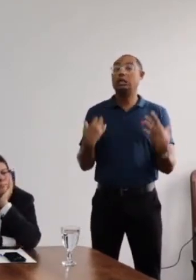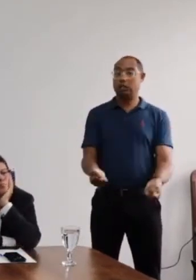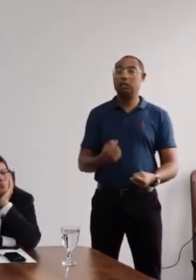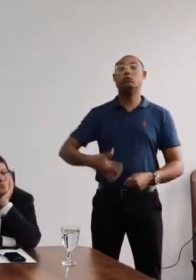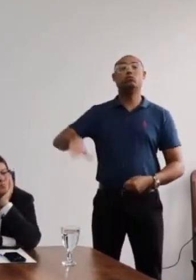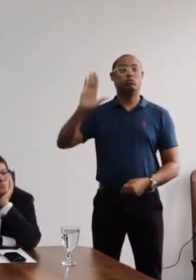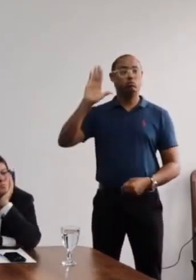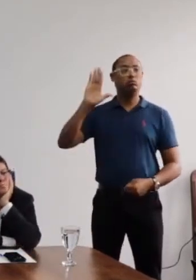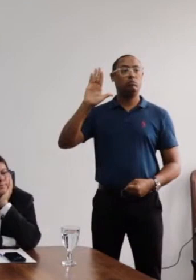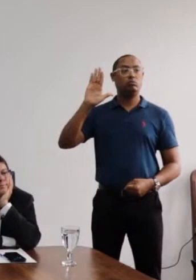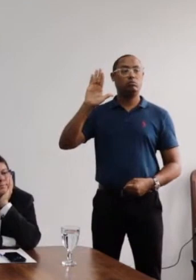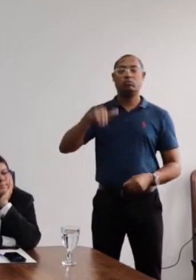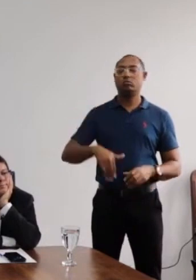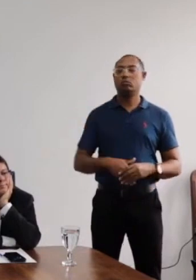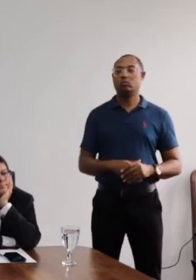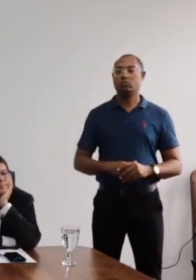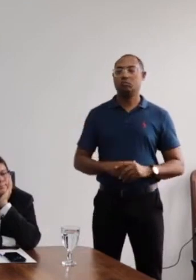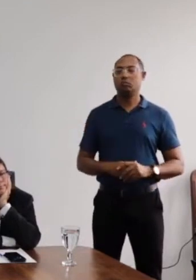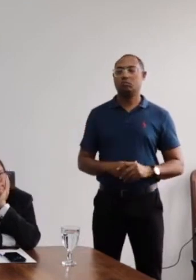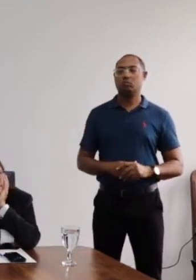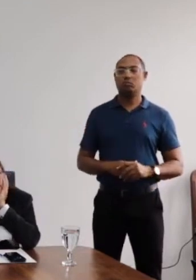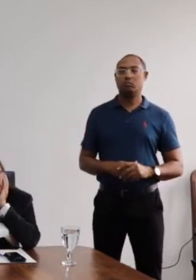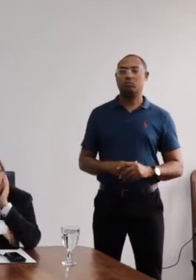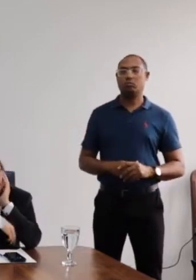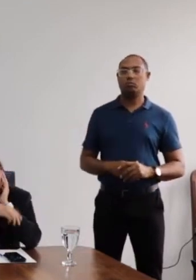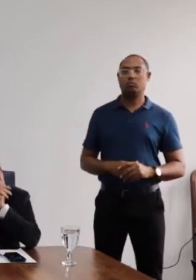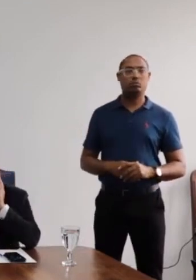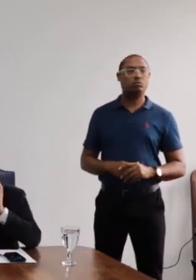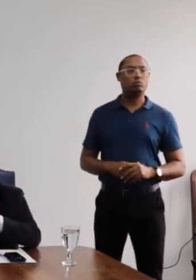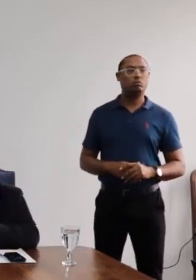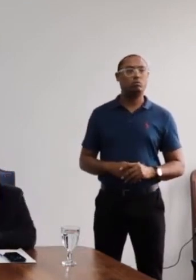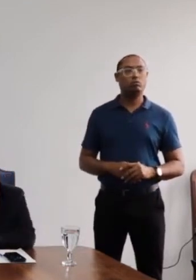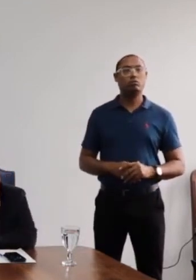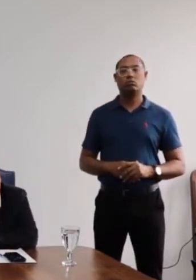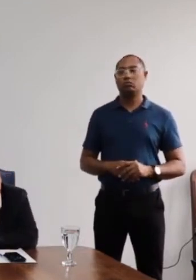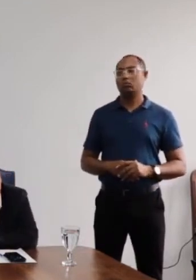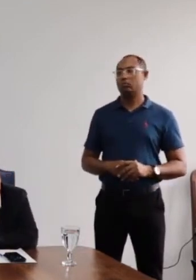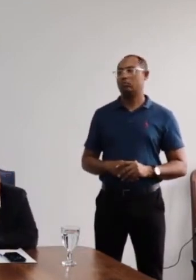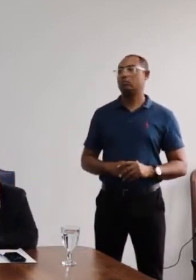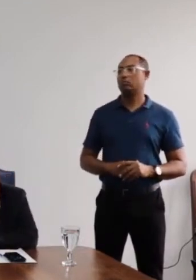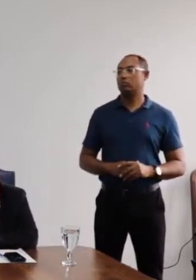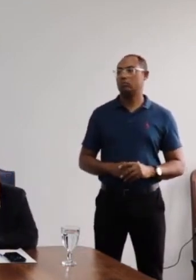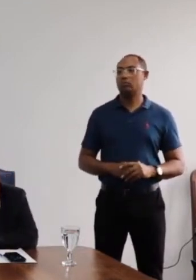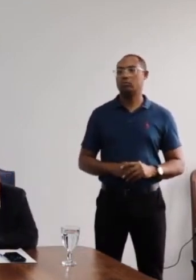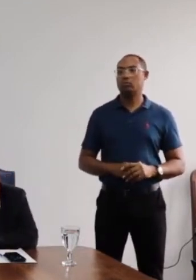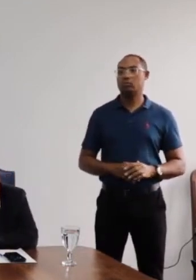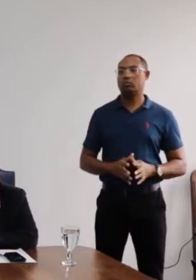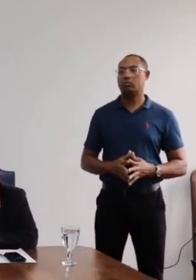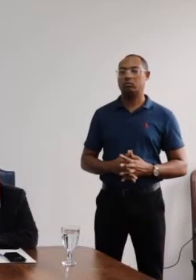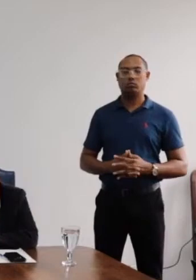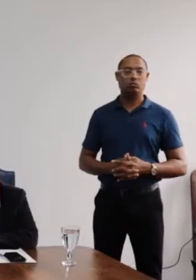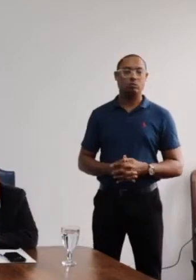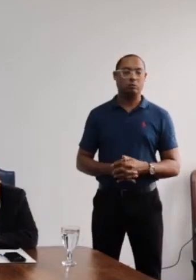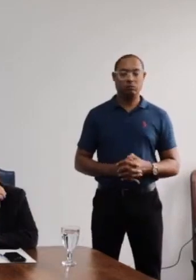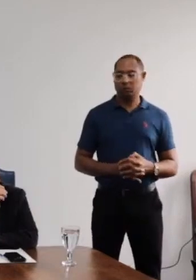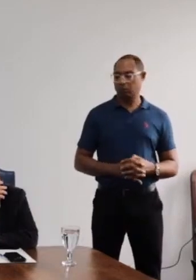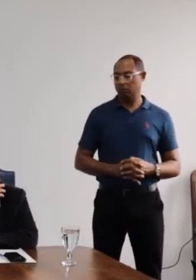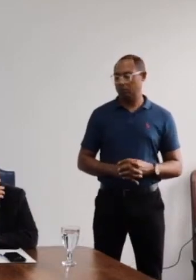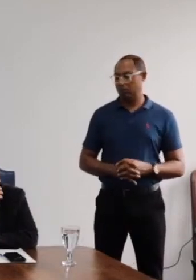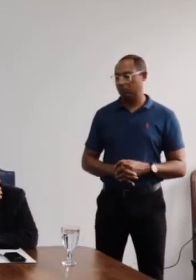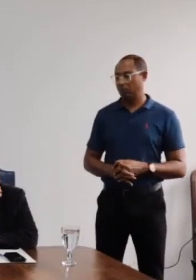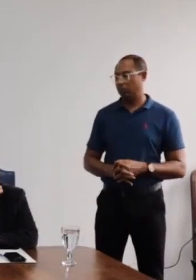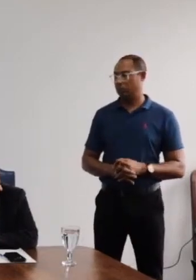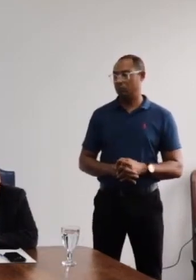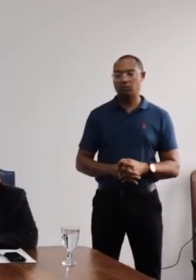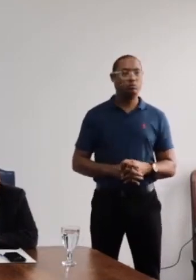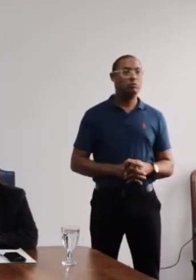pauta, que, por favor, se manifeste levantando as mãos. Peço que aguarde um minutinho para a gente contabilizar os votos. 2, 3, 4, 5, 6,